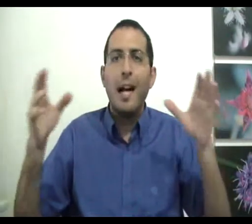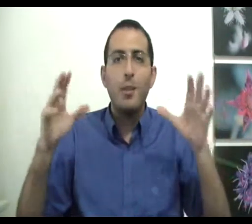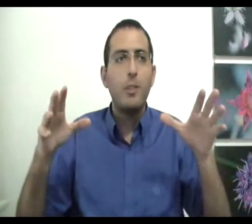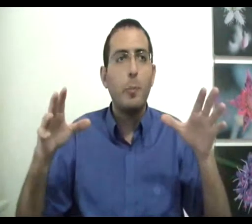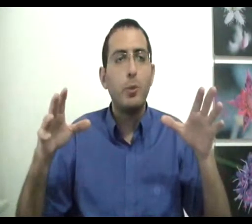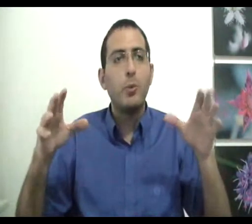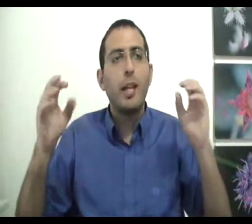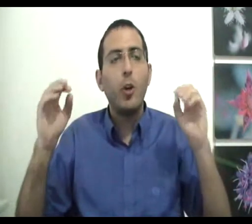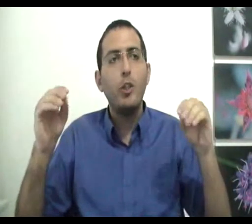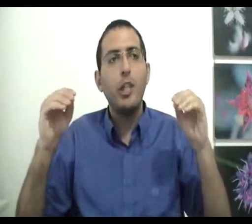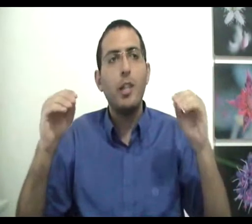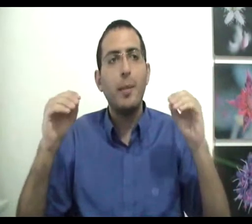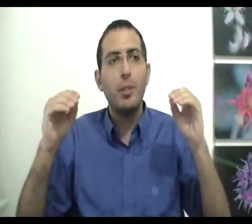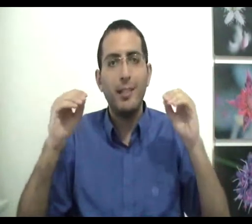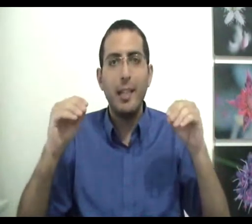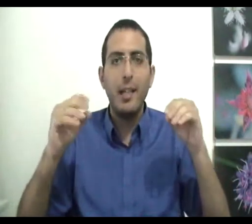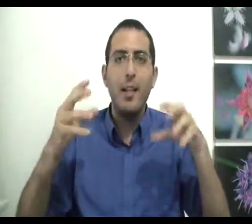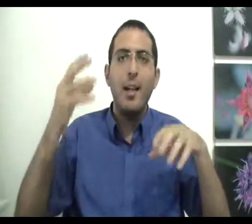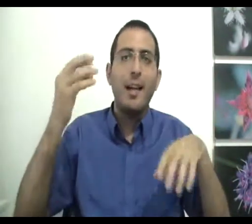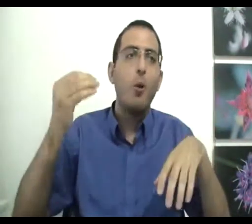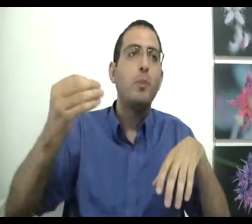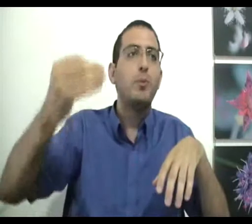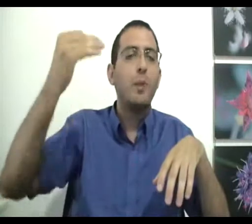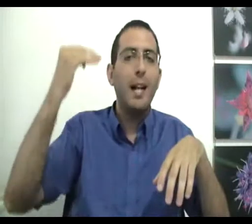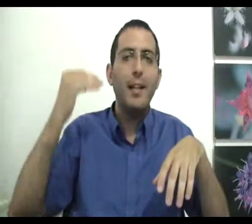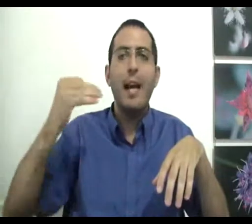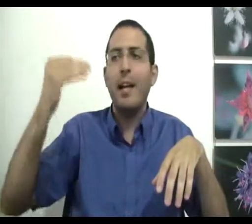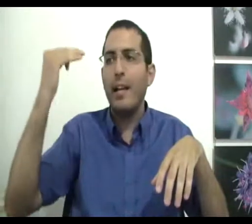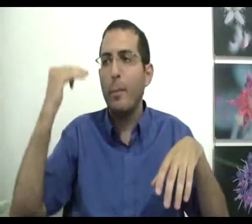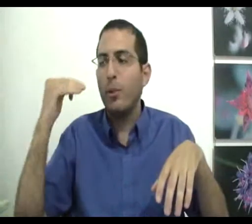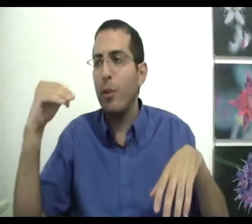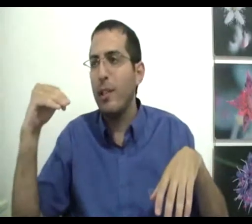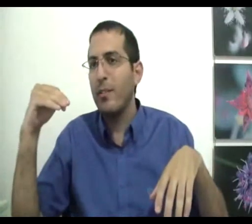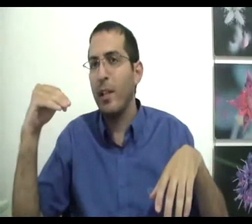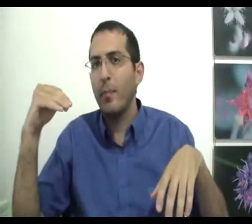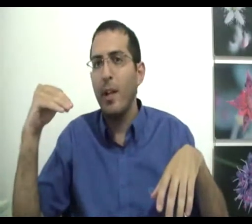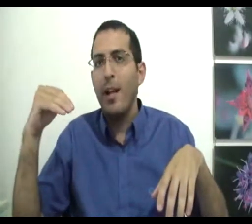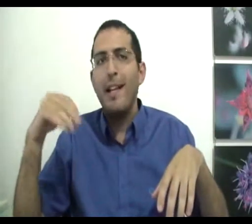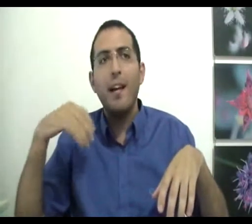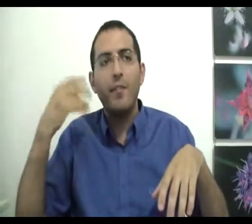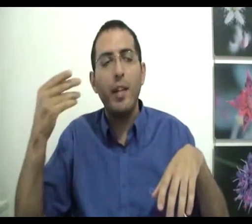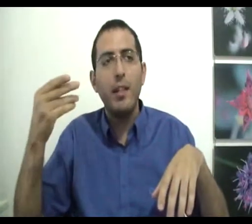הנושא הוא פשוט ככל שיש לאדם יותר שכל כך הוא מסוגל להכיל בתוכו יותר דברים להבין